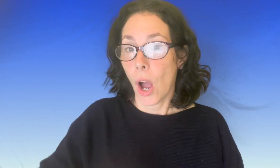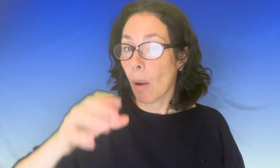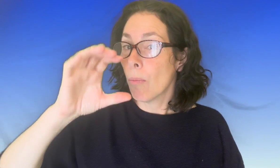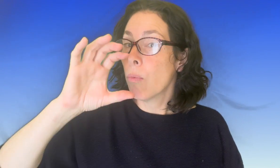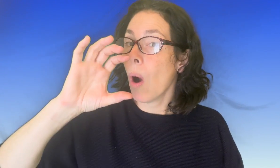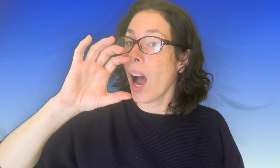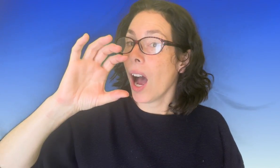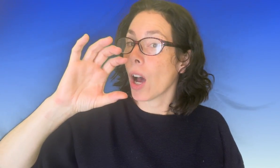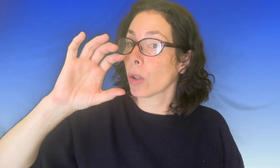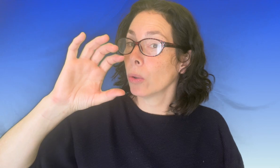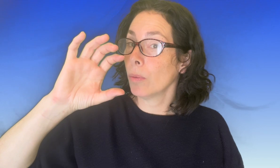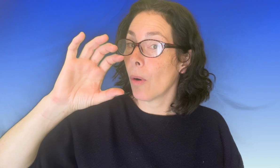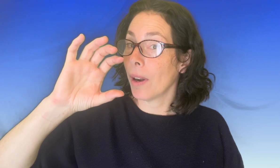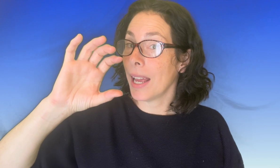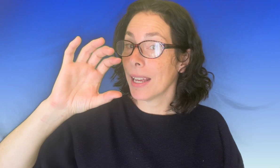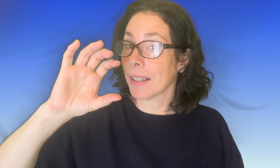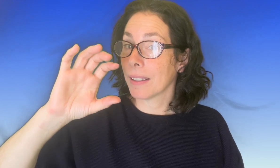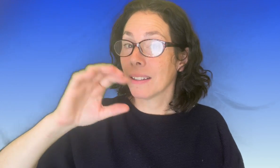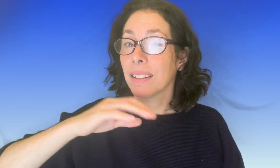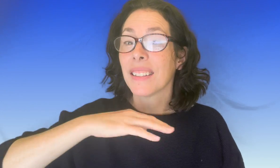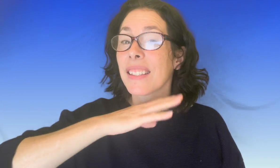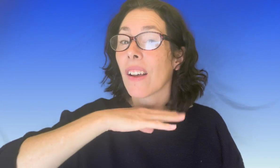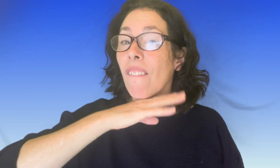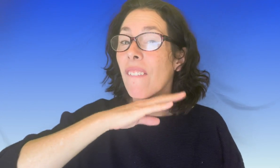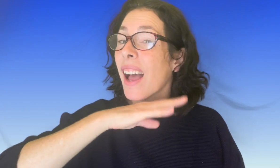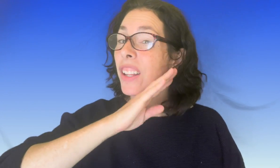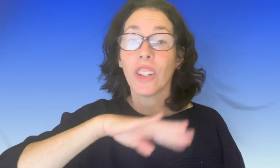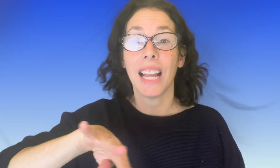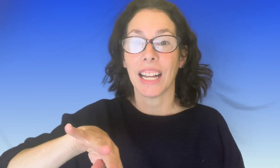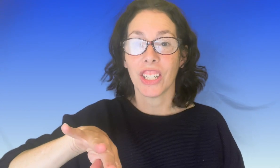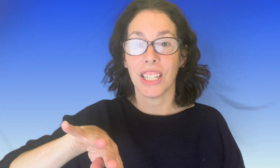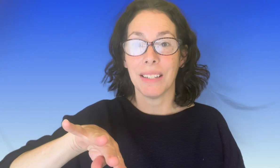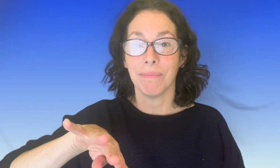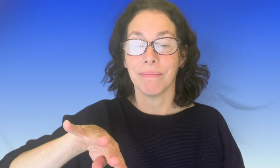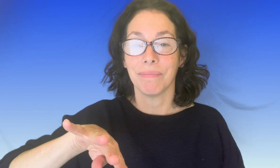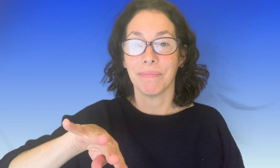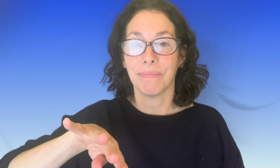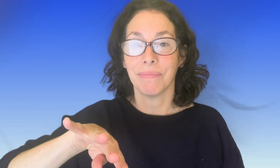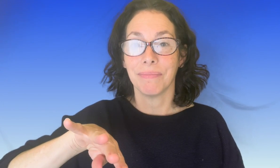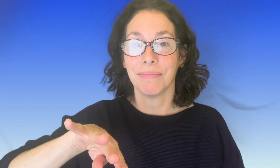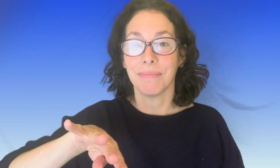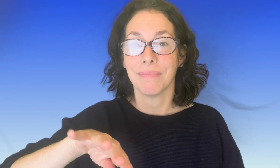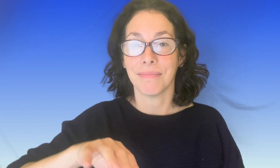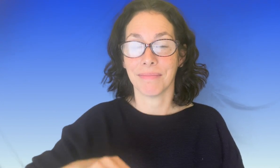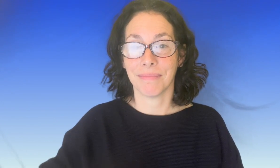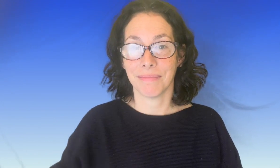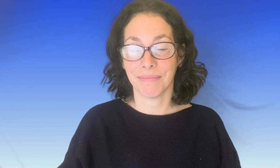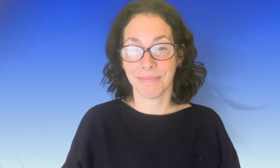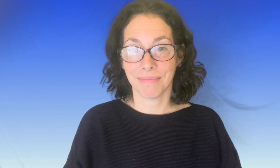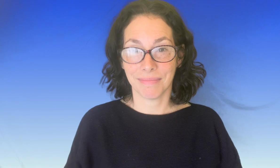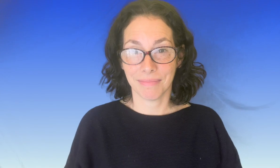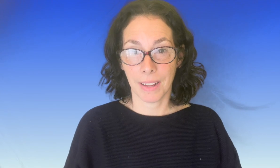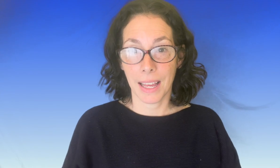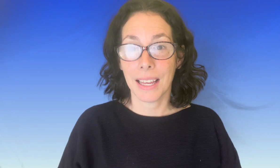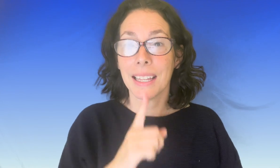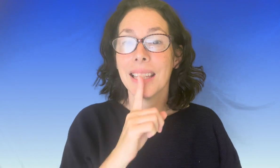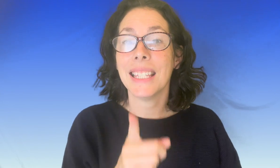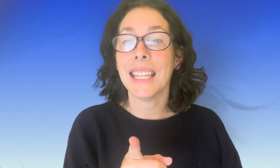boire tout mon lait sans faire de gâchis dire